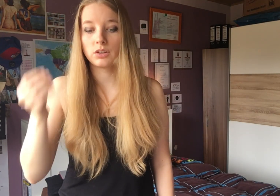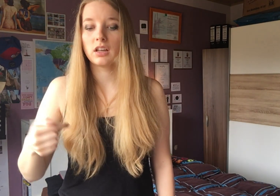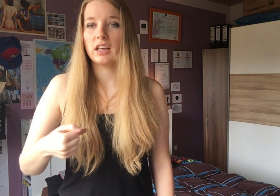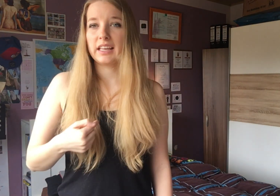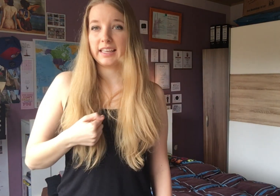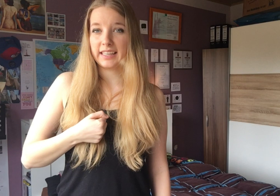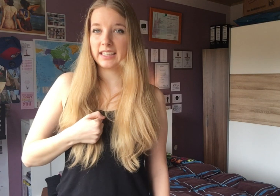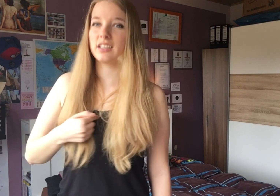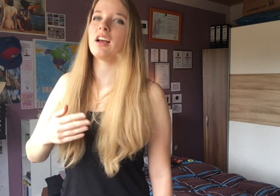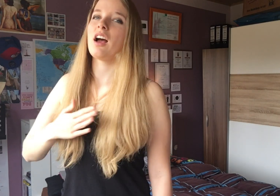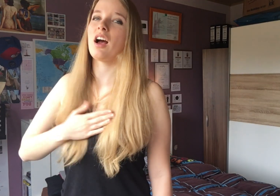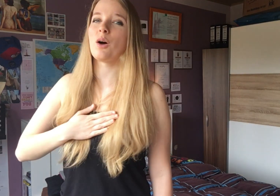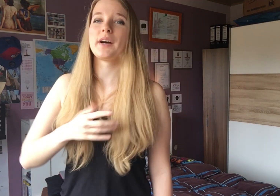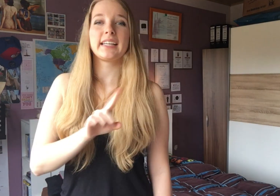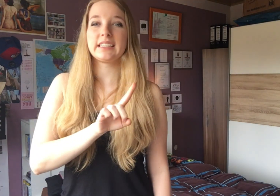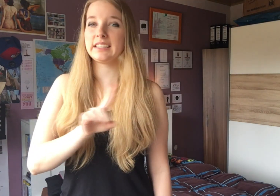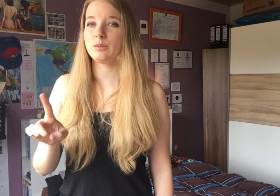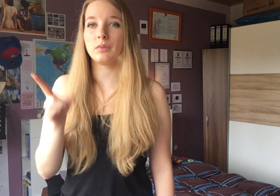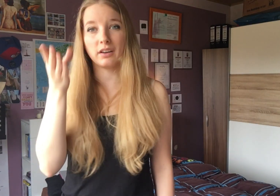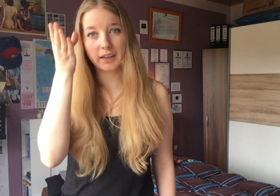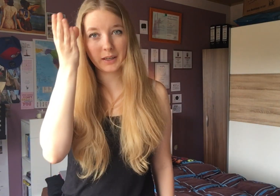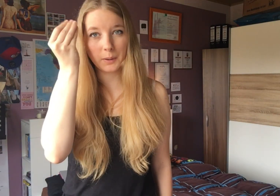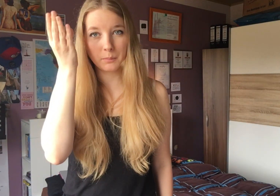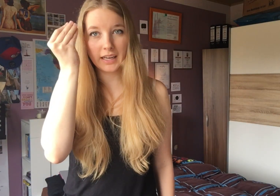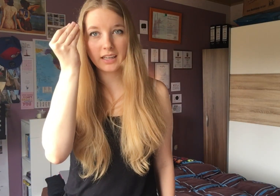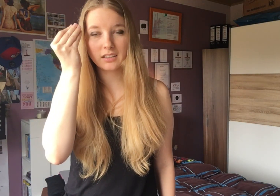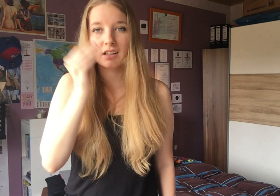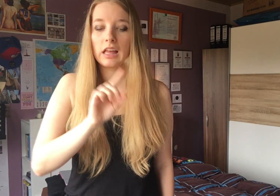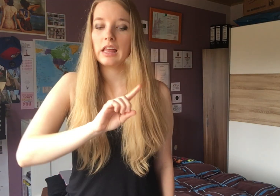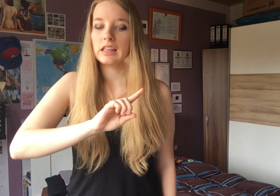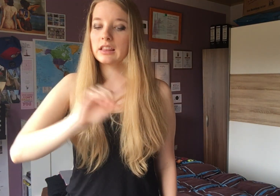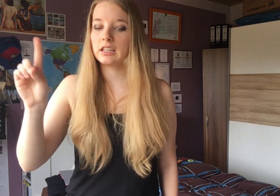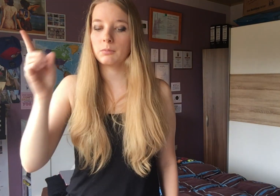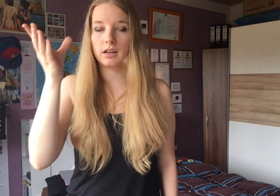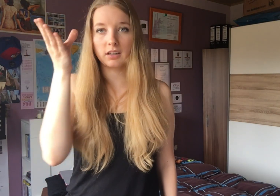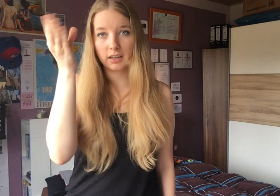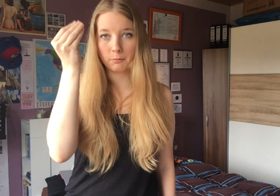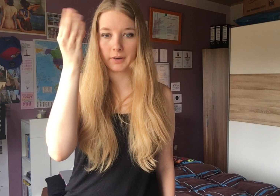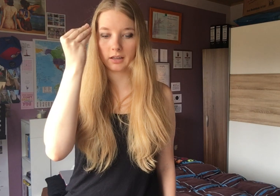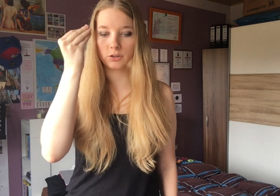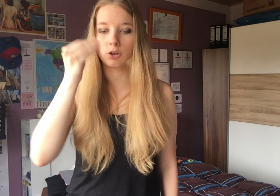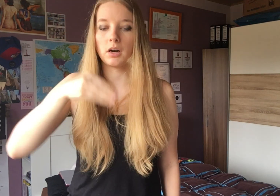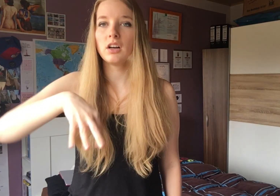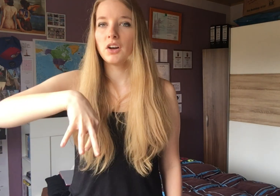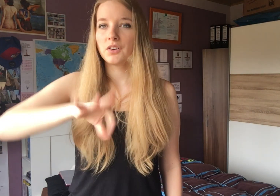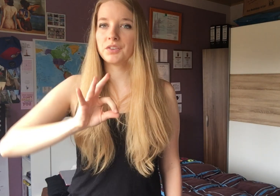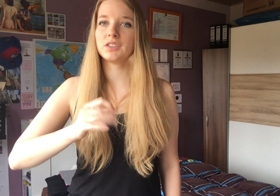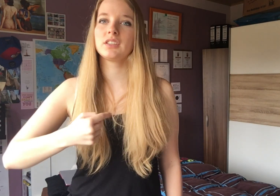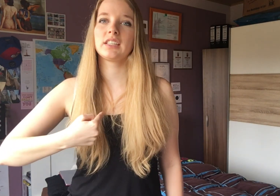ich habe nicht mal gemerkt, nicht mal gemerkt. Oder nochmal finden,